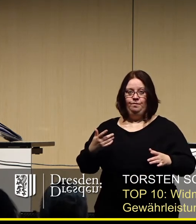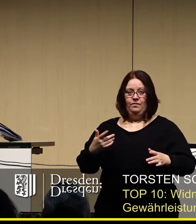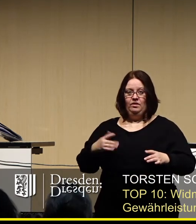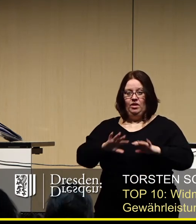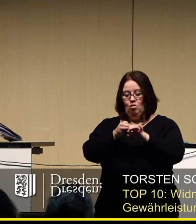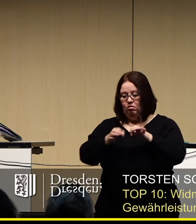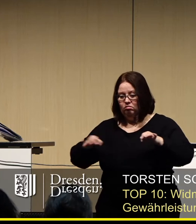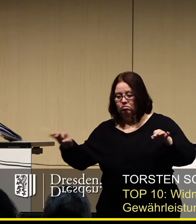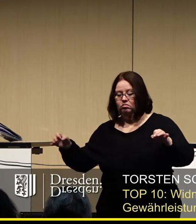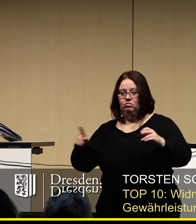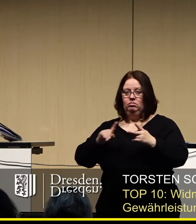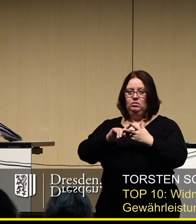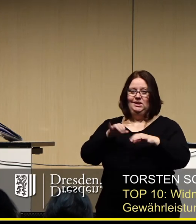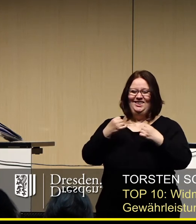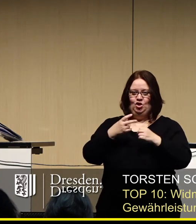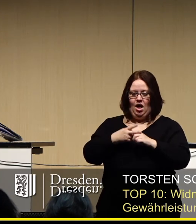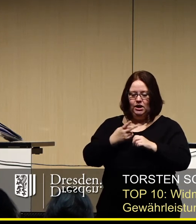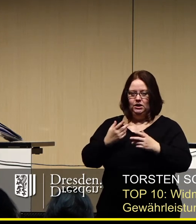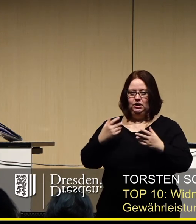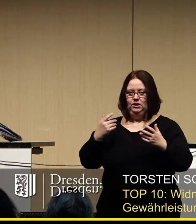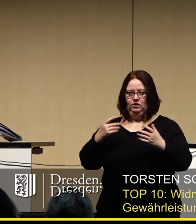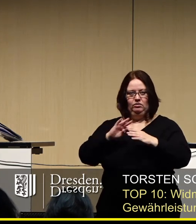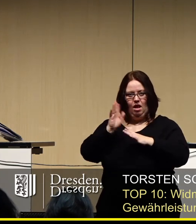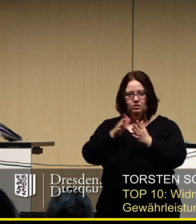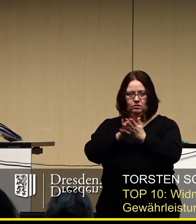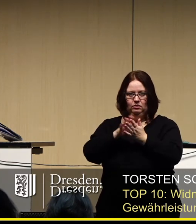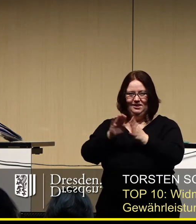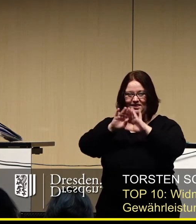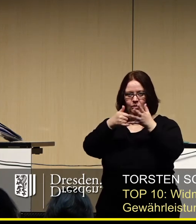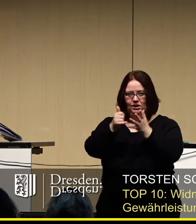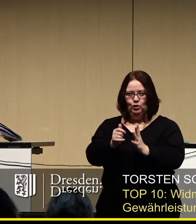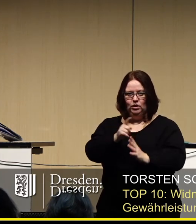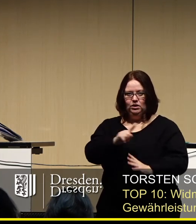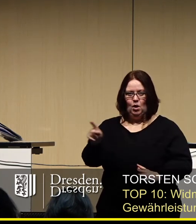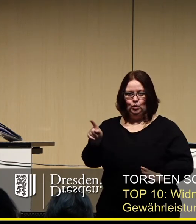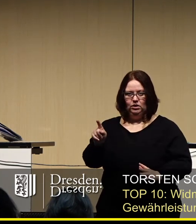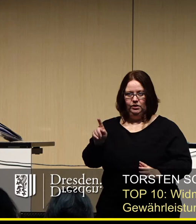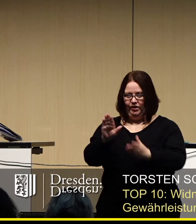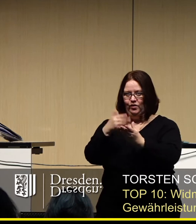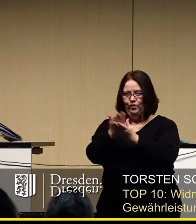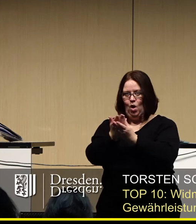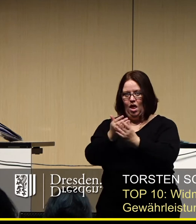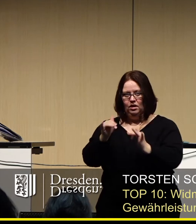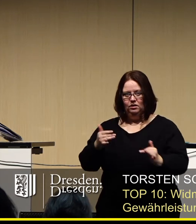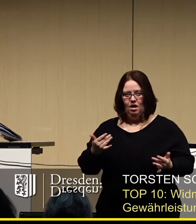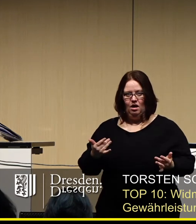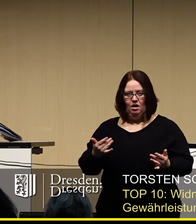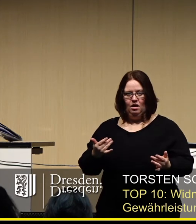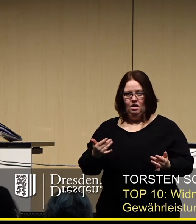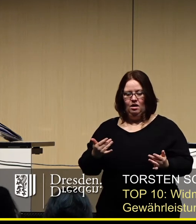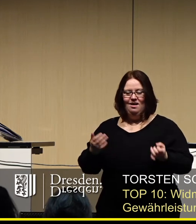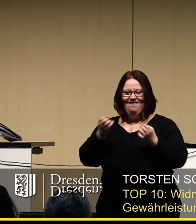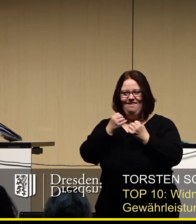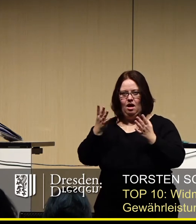müssen, für die gesamten Sicherheitseinrichtungen ausgegeben werden. Das wird uns demnächst in der Vorlage gekommen. Adäquat entstehen